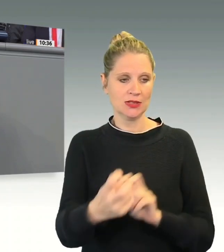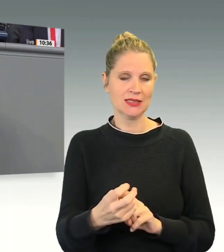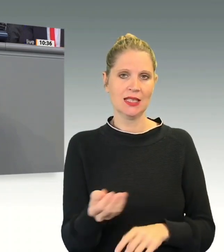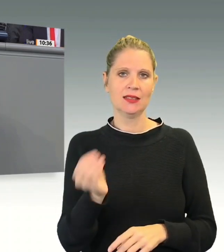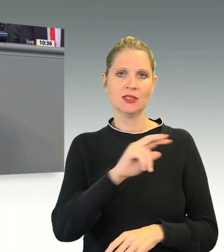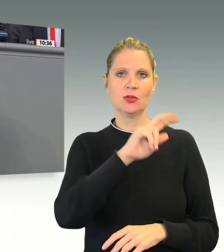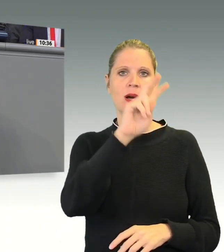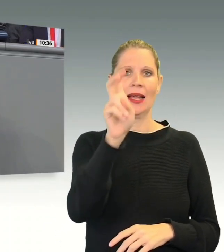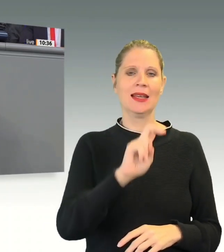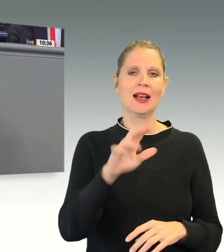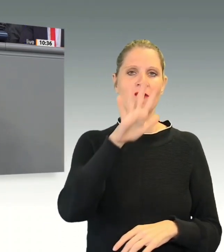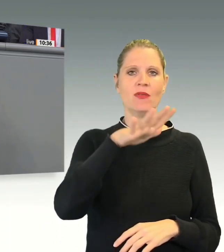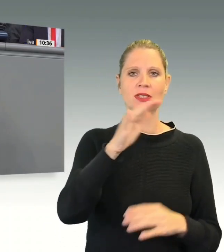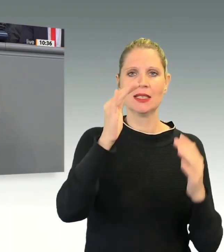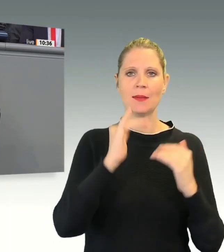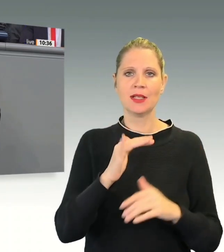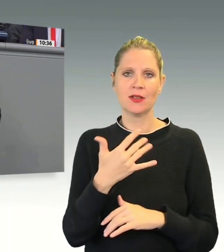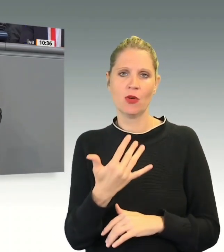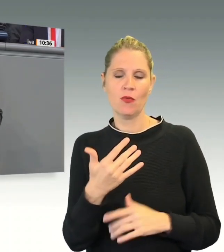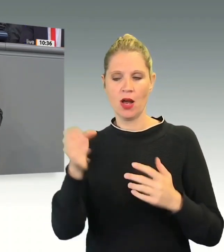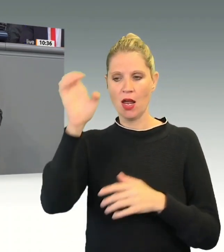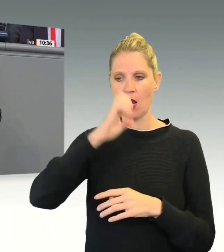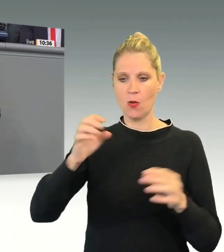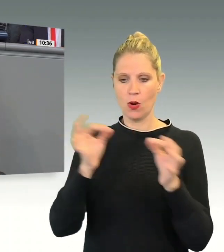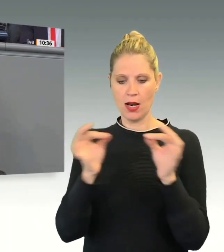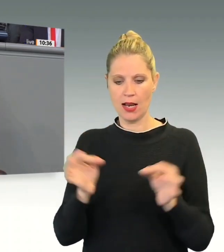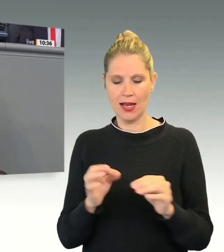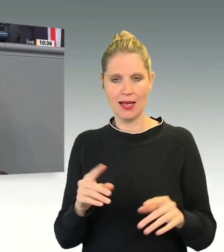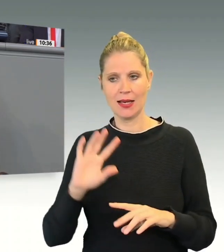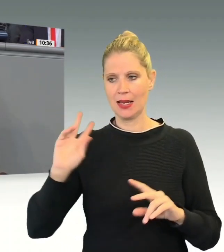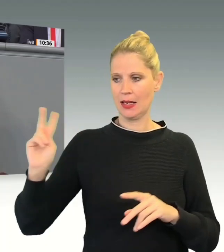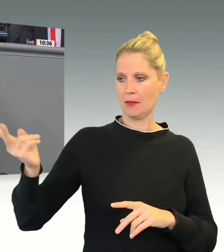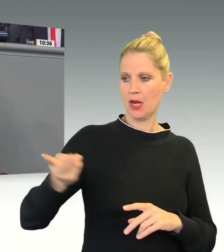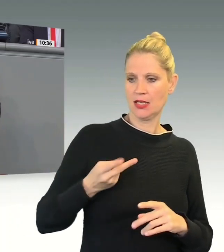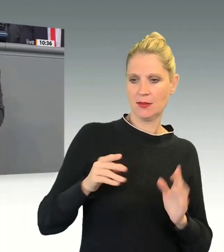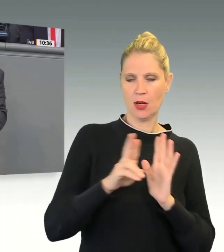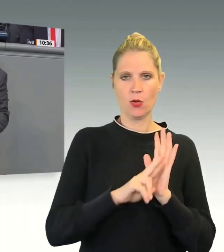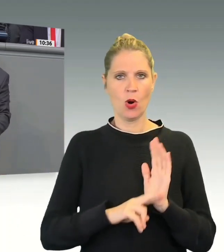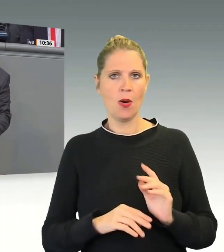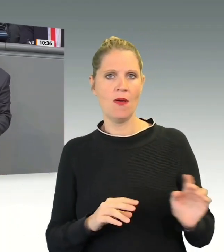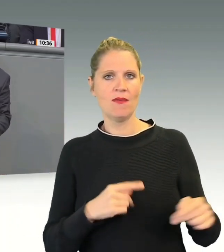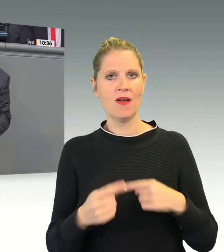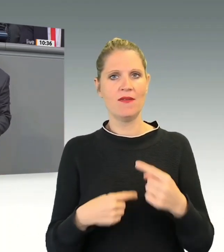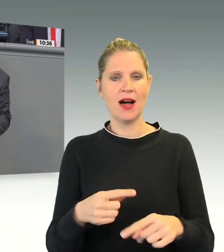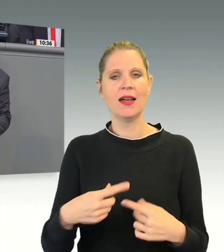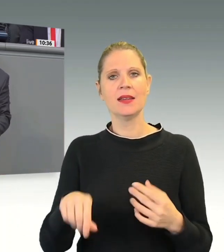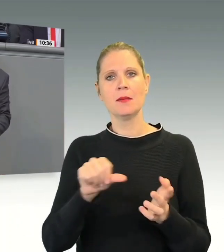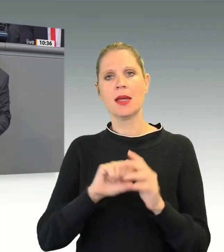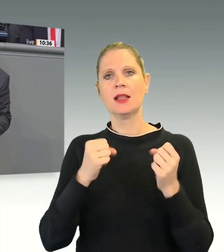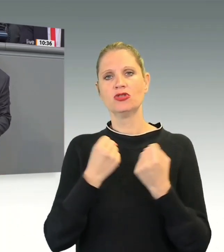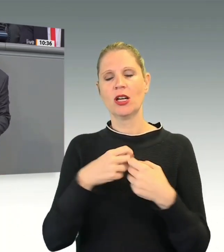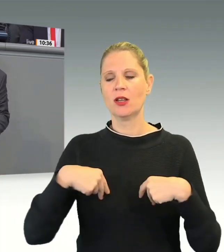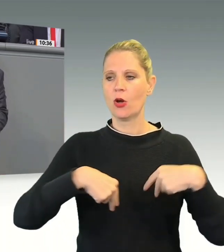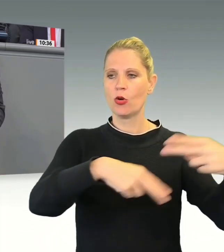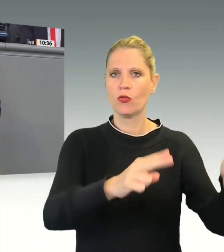Absatz 5 der EU-Richtlinie über gemeinsame Normen und Verfahren in Mittelstaaten zur Rückführung illegal